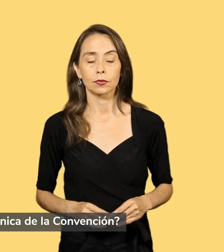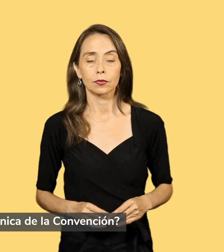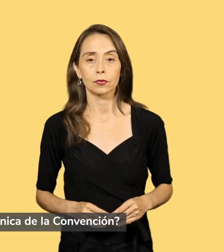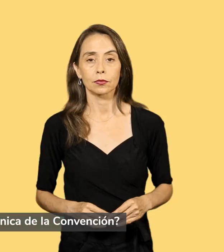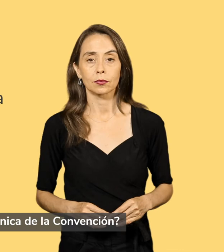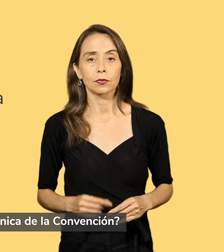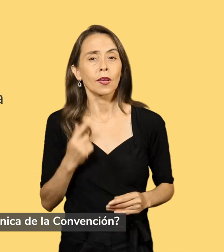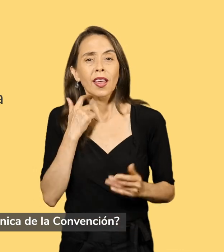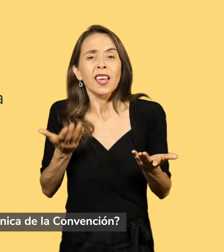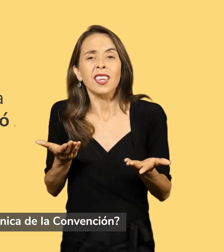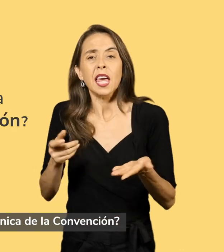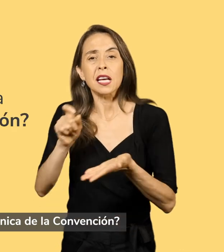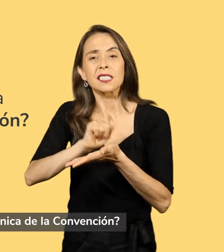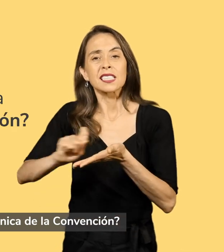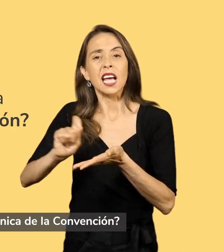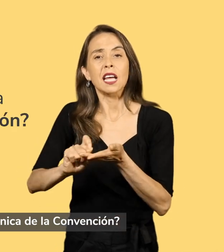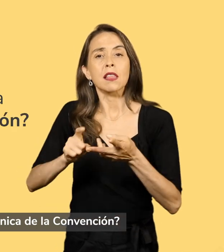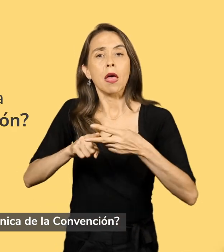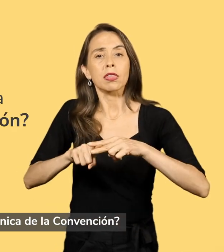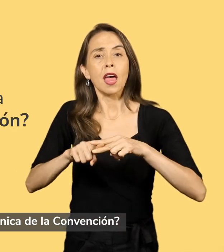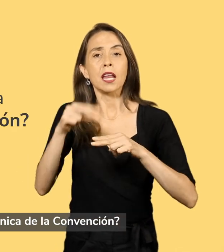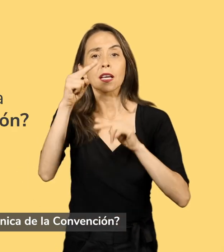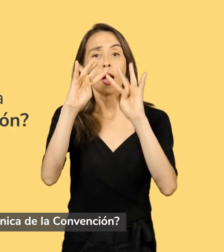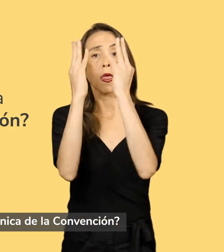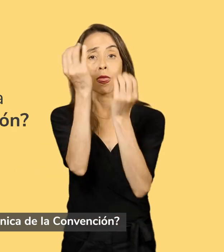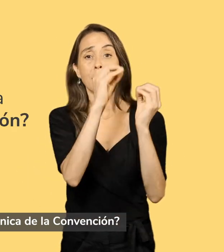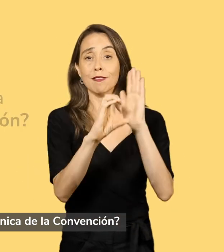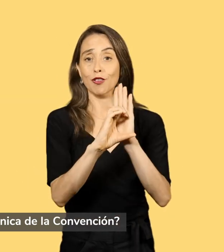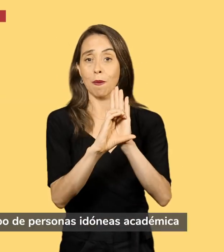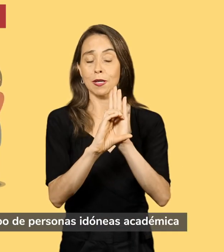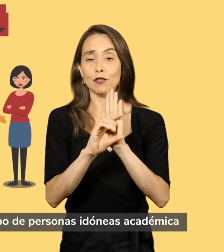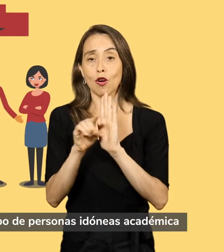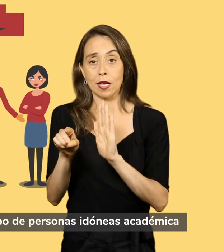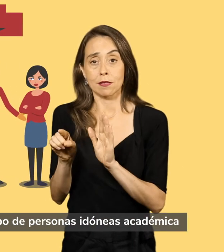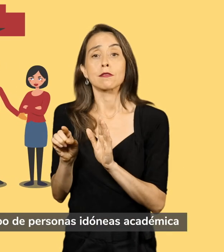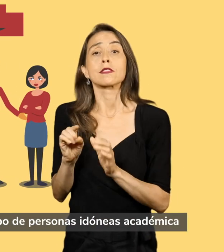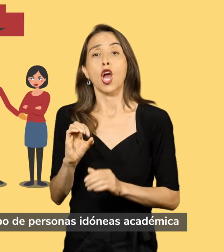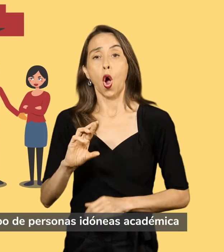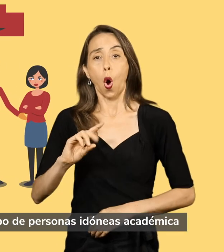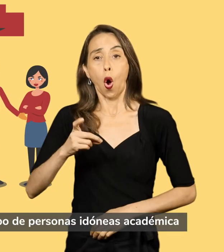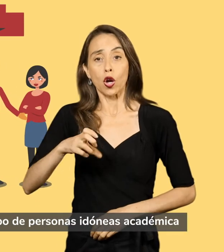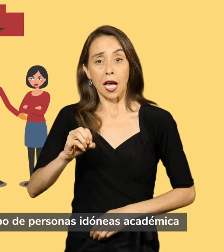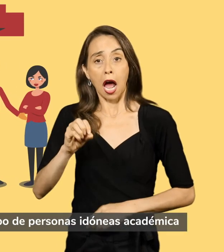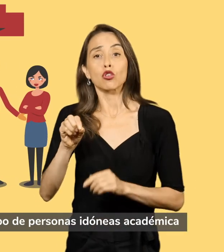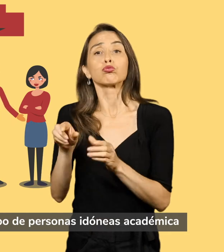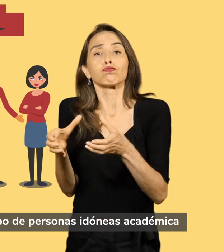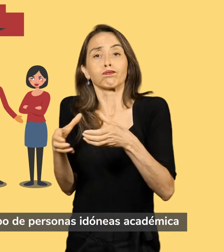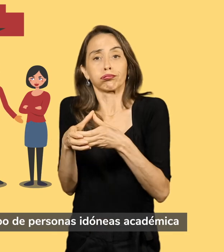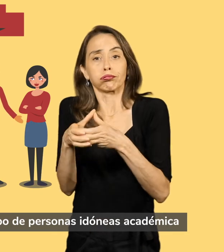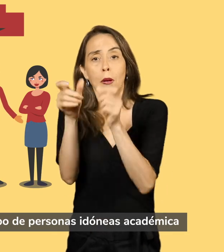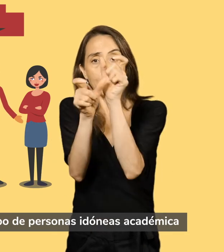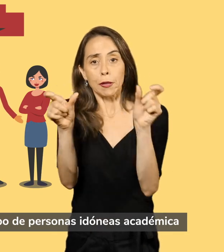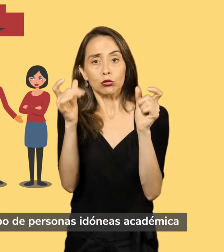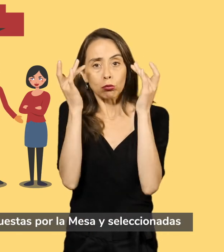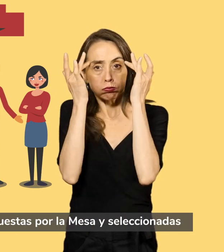¿Qué es la Secretaría Técnica de la Convención? Es un órgano conformado por un grupo de personas idóneas, académica o